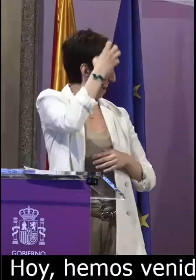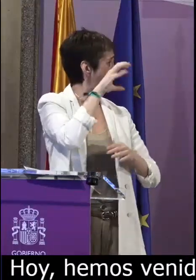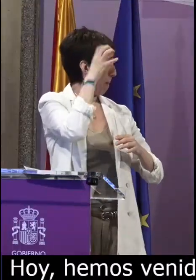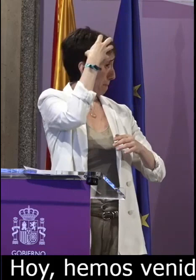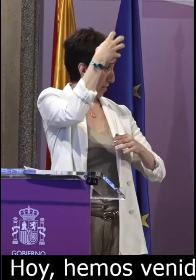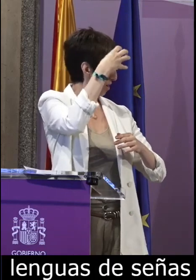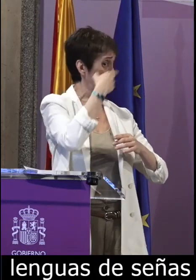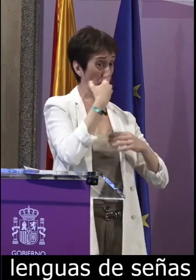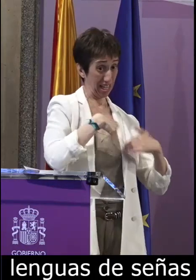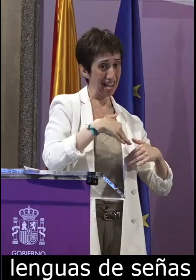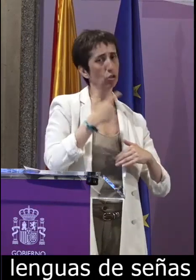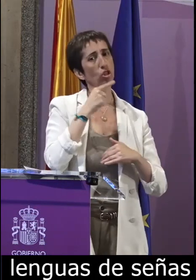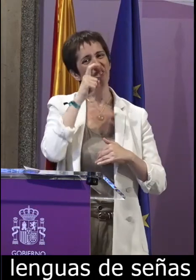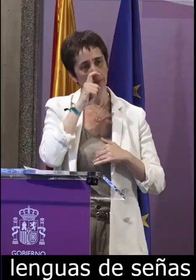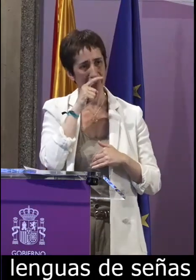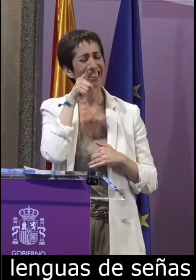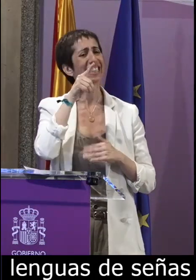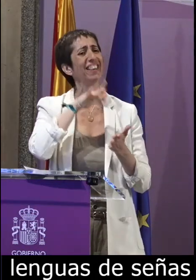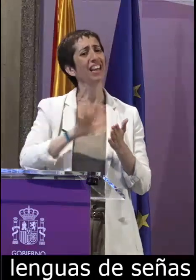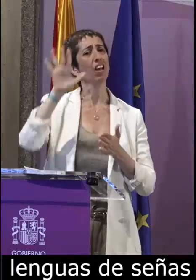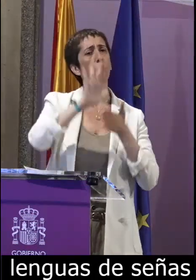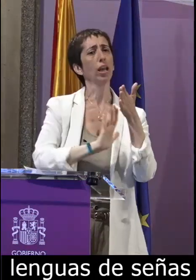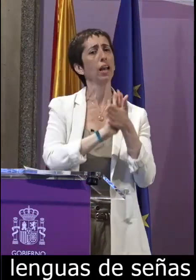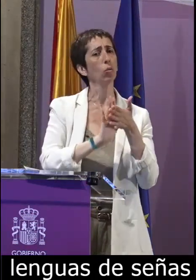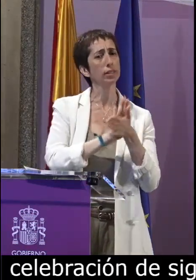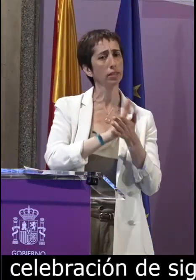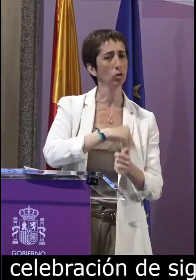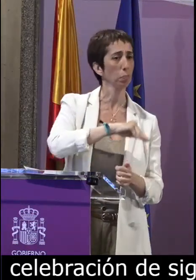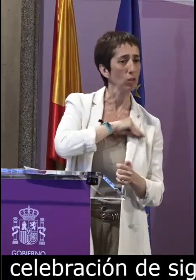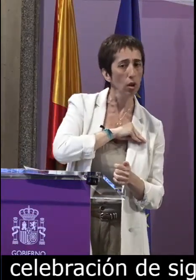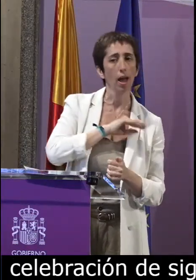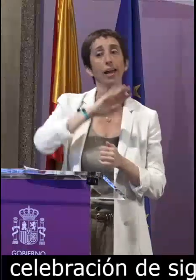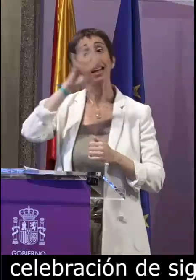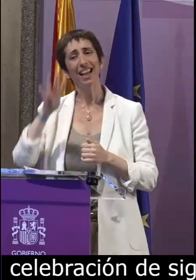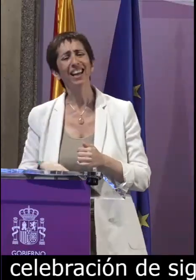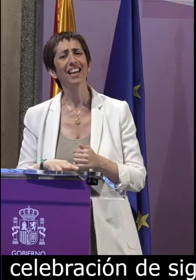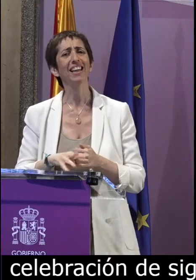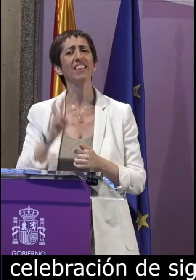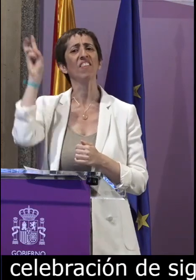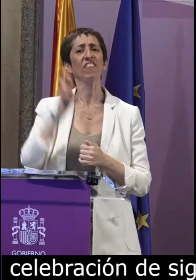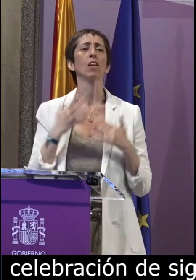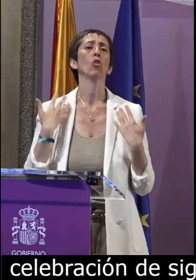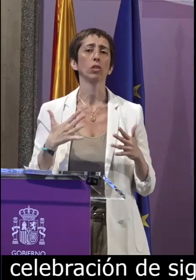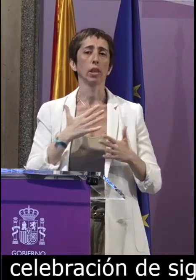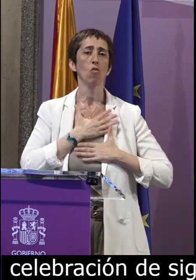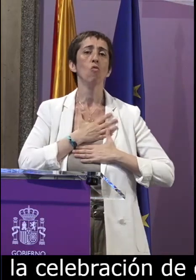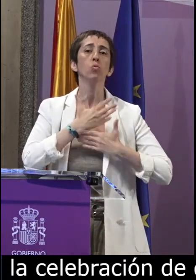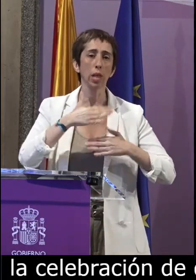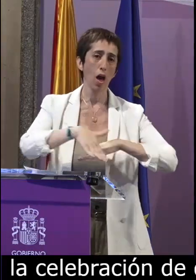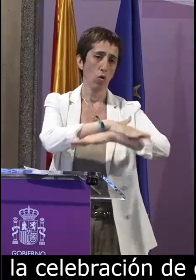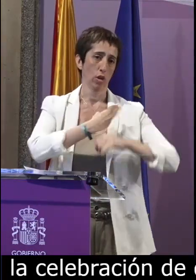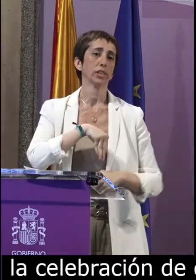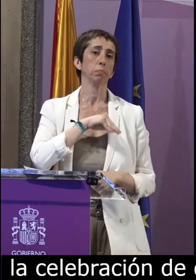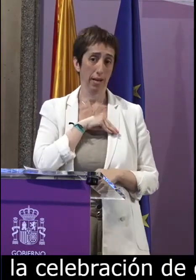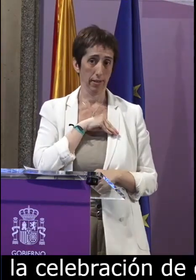que celebramos el pasado 14 de junio y como ha dicho ya Maite la lengua de signos española y la lengua de signos